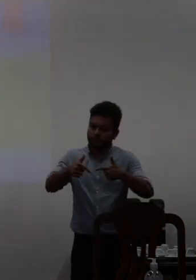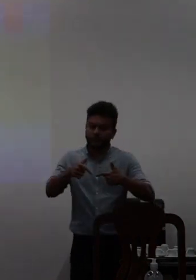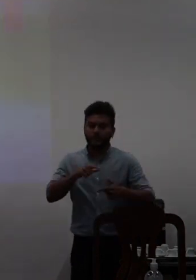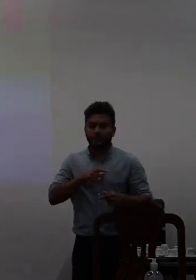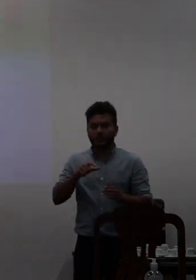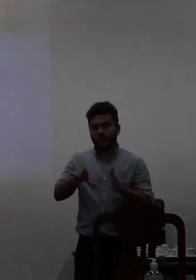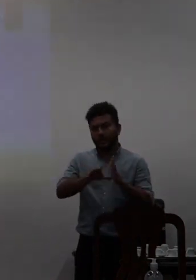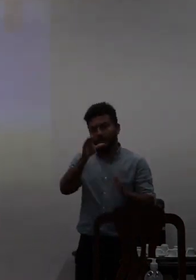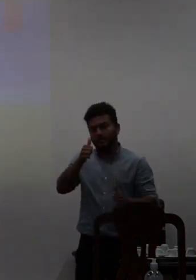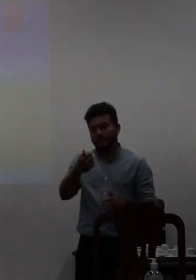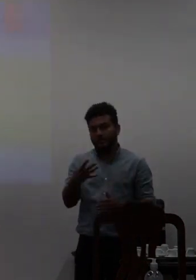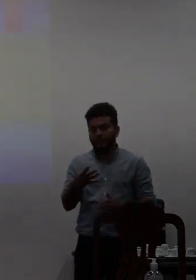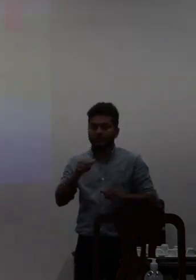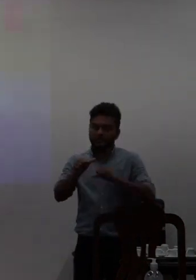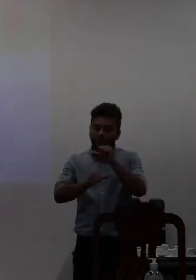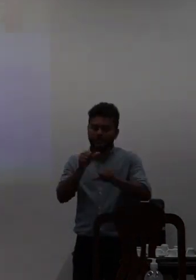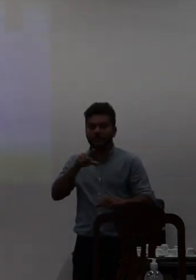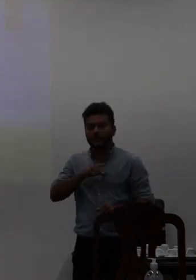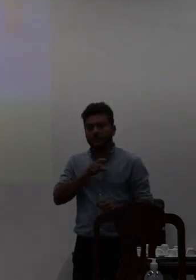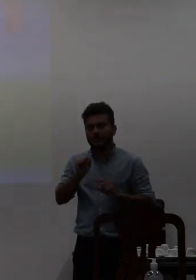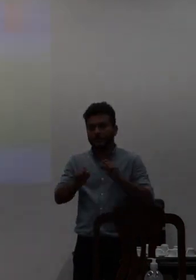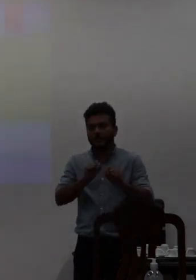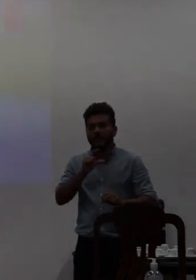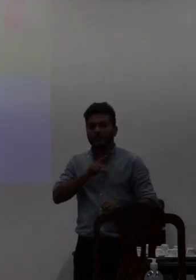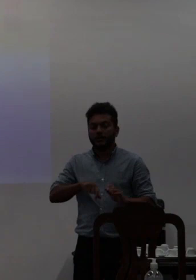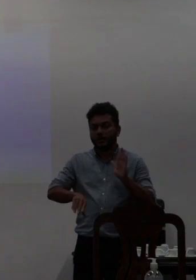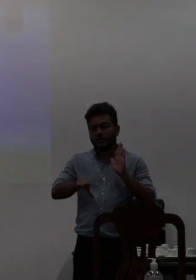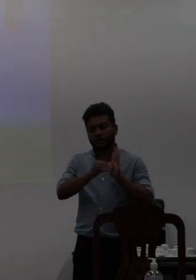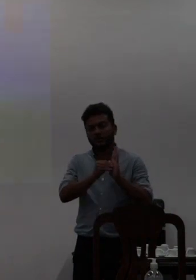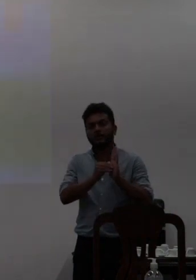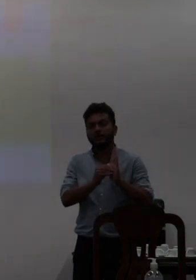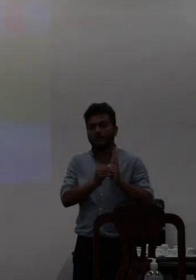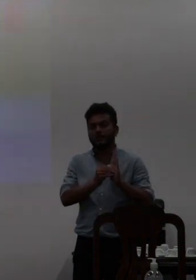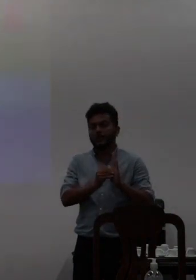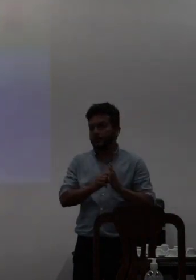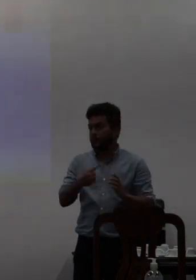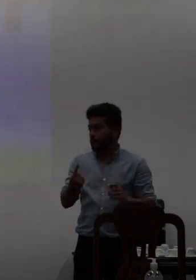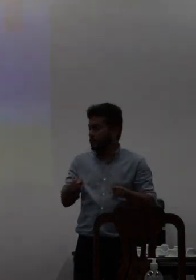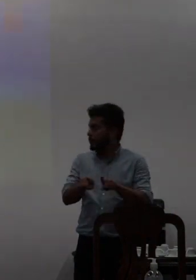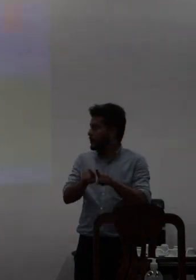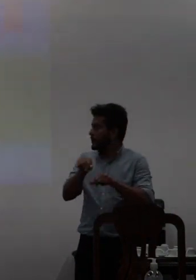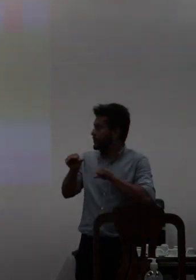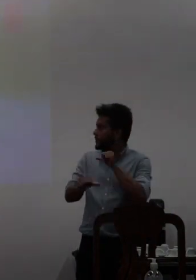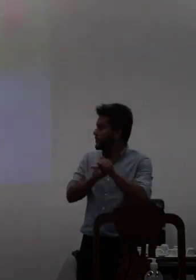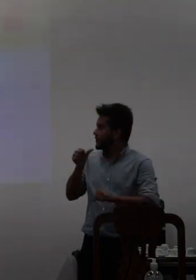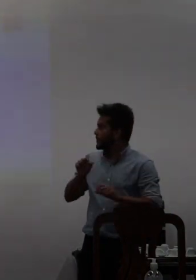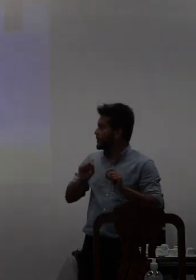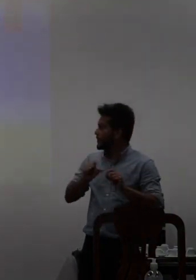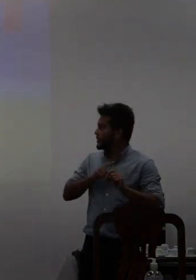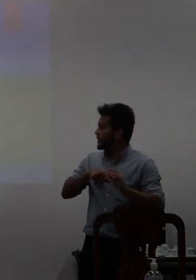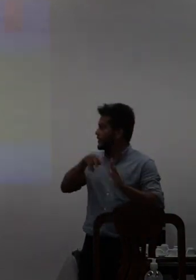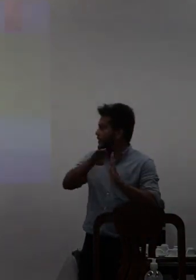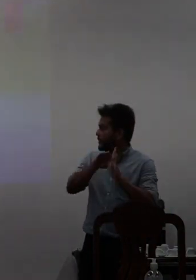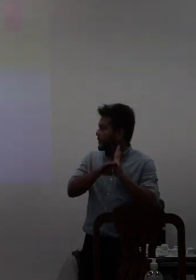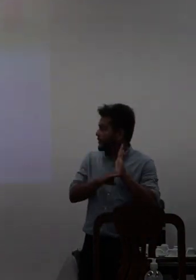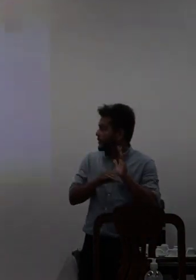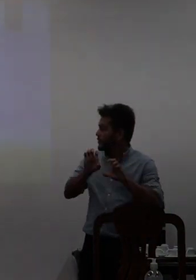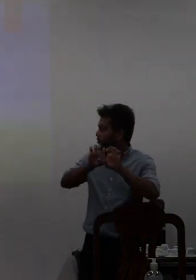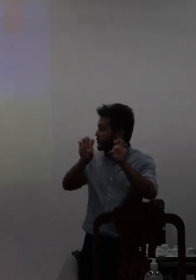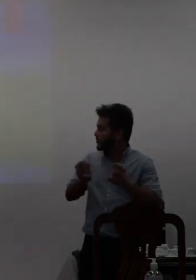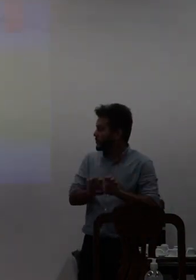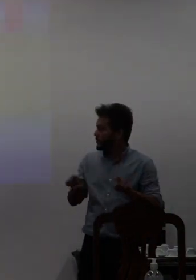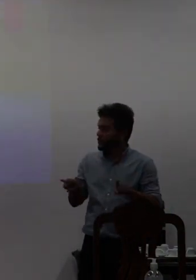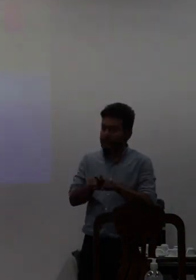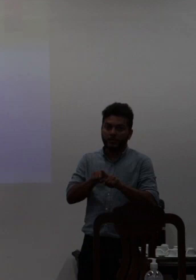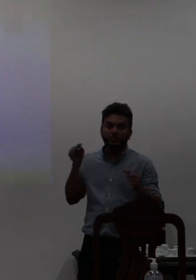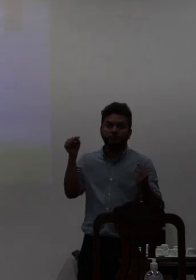14 de Dado aliás sumou o Dado em desrespeito aos programas estruturantes e os objetivos estratégicos e